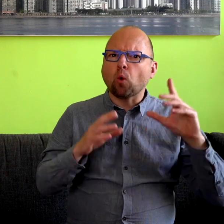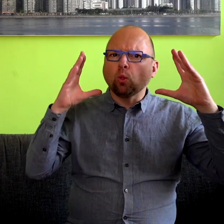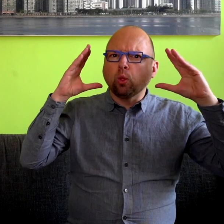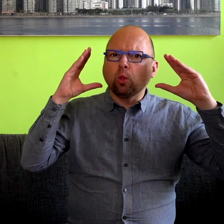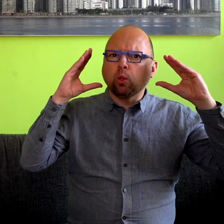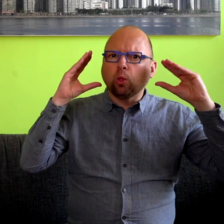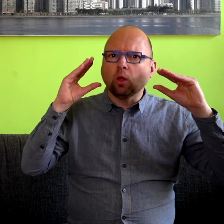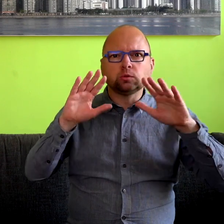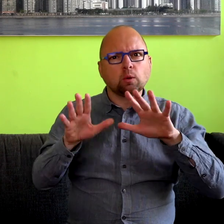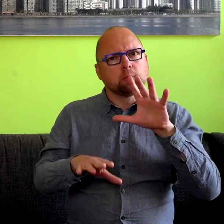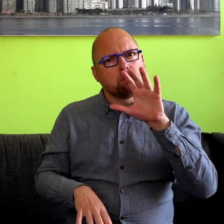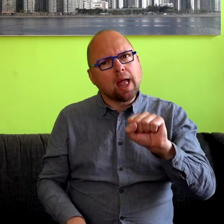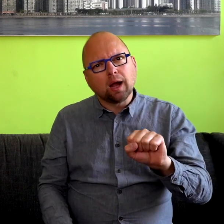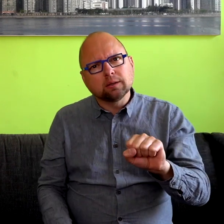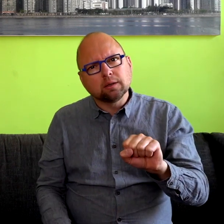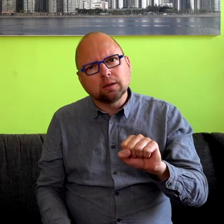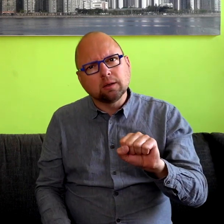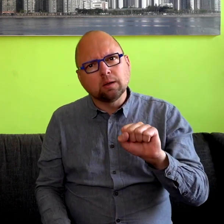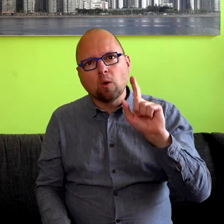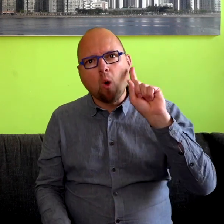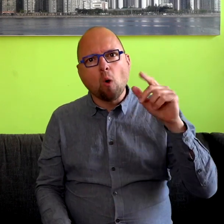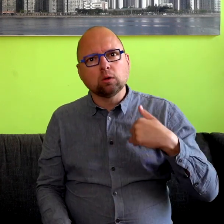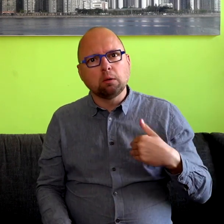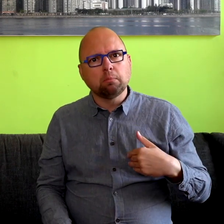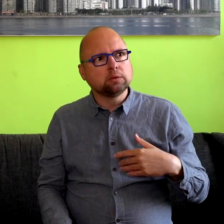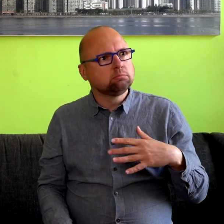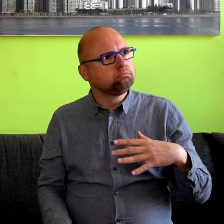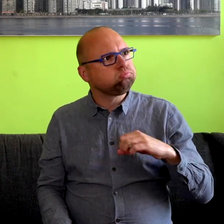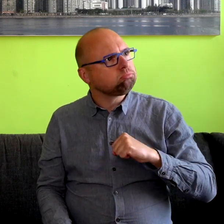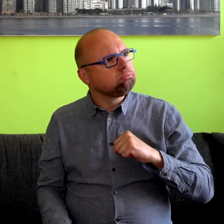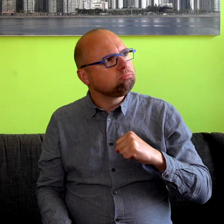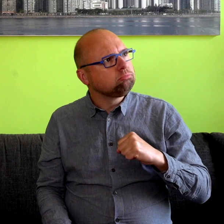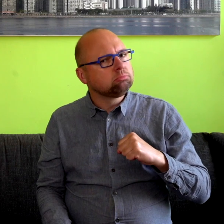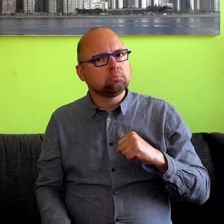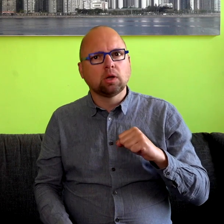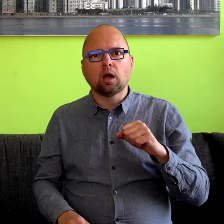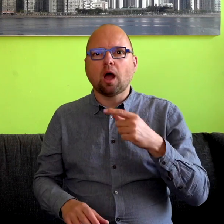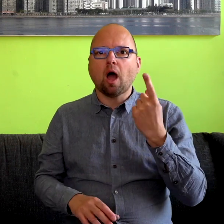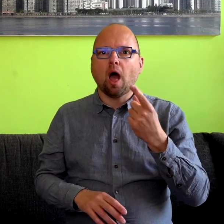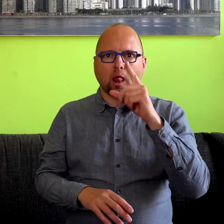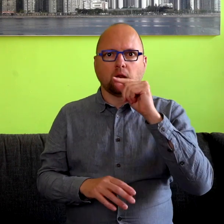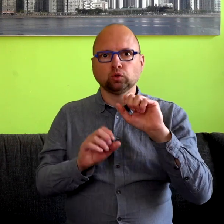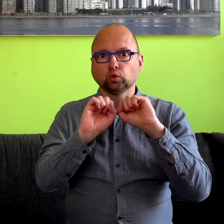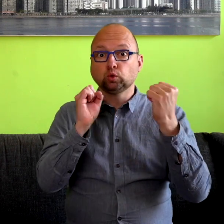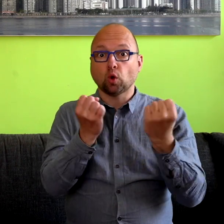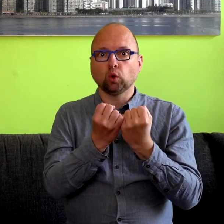Dat gaat zo geleidelijk dat je eigenlijk niet weet wat je mist. En pas op het moment dat het sociale effecten gaat hebben,